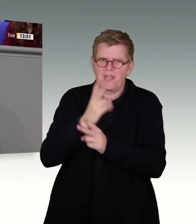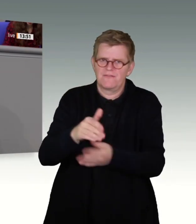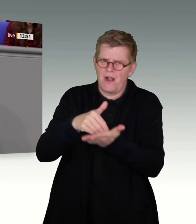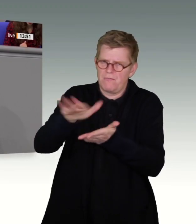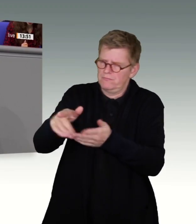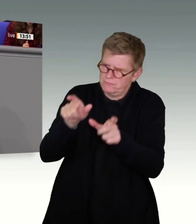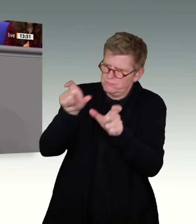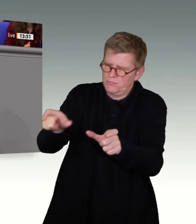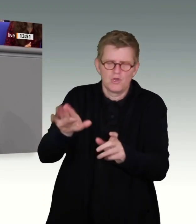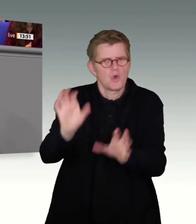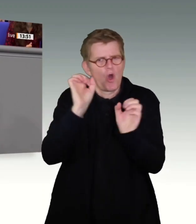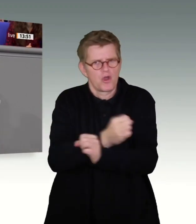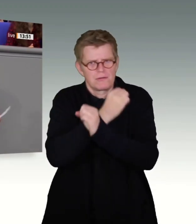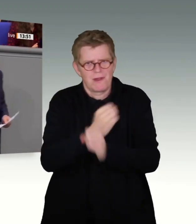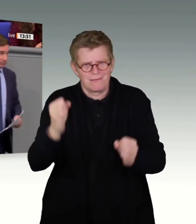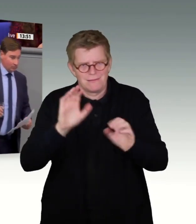So geht es nicht.